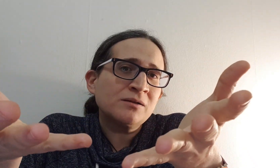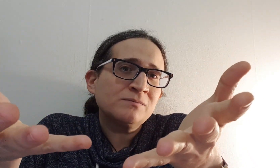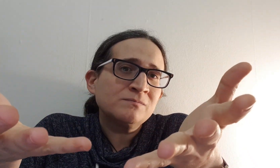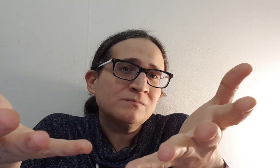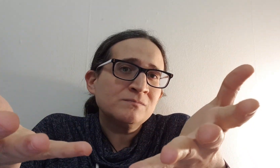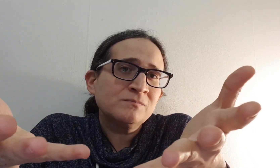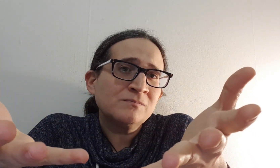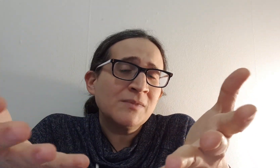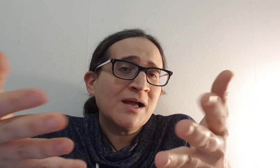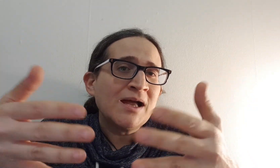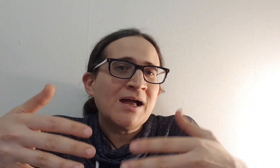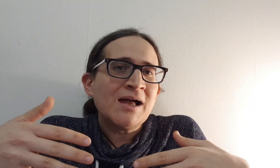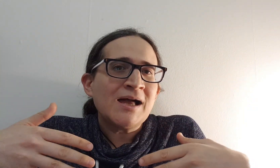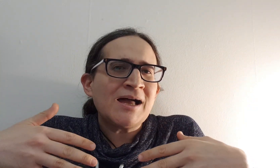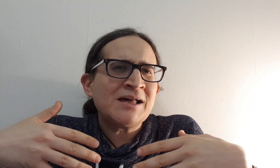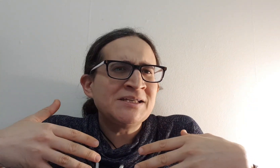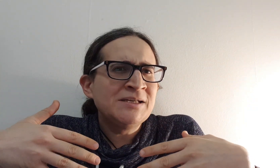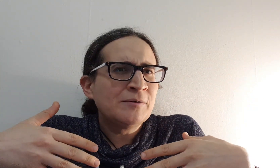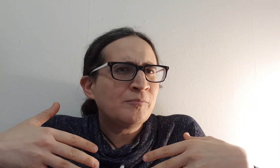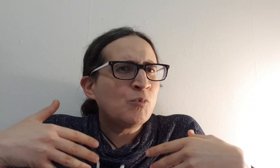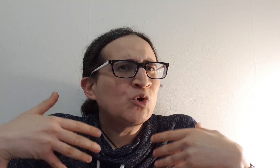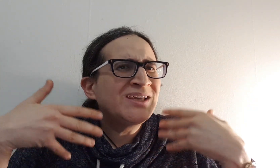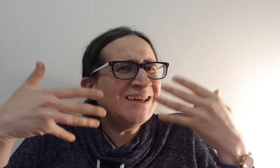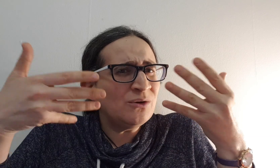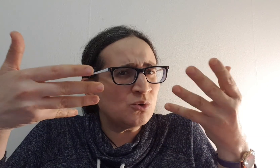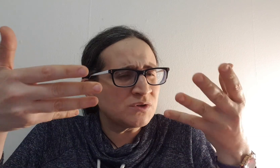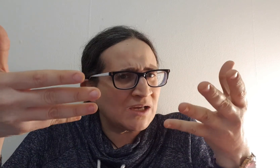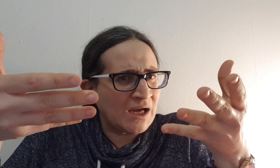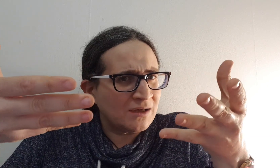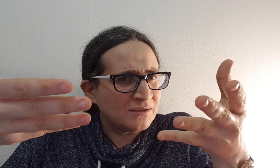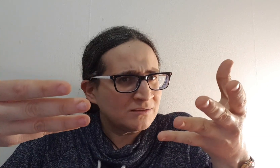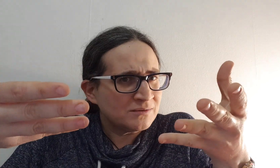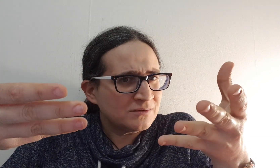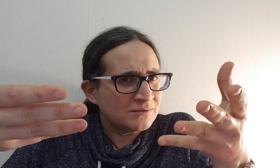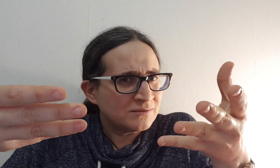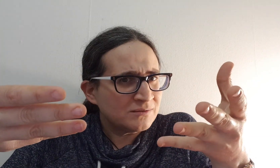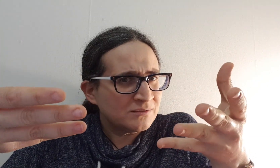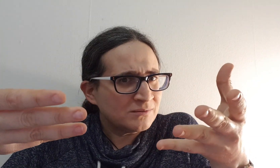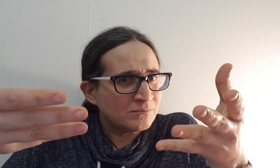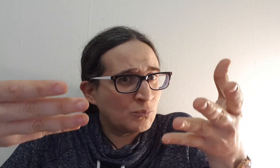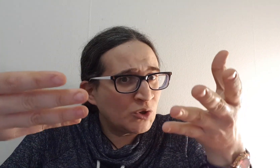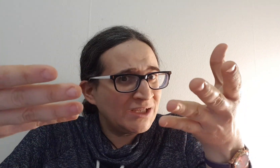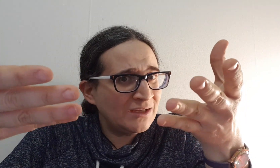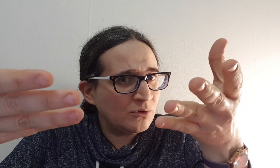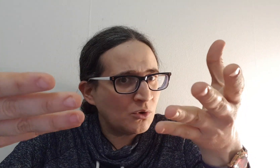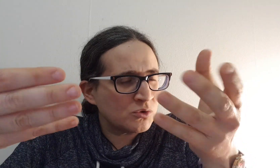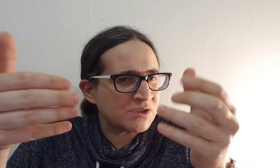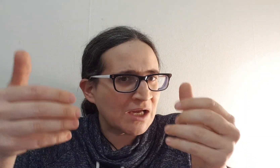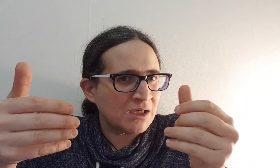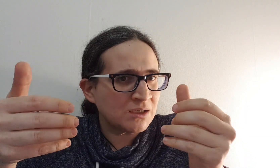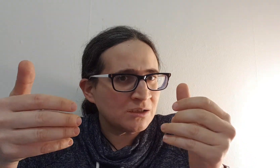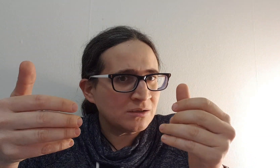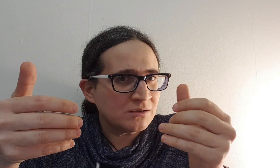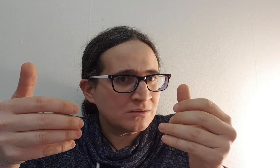אני מוכיר אותך מוכיר אותך